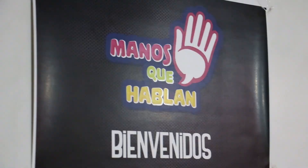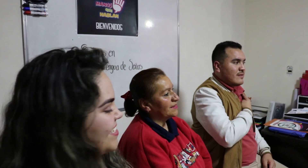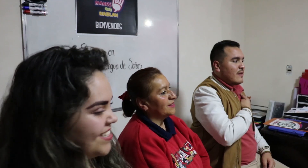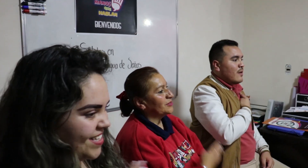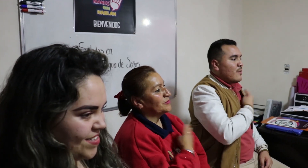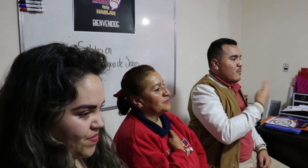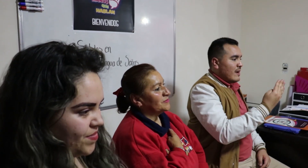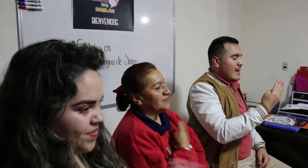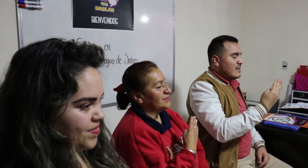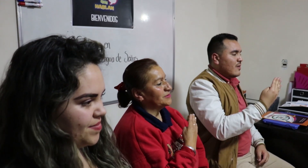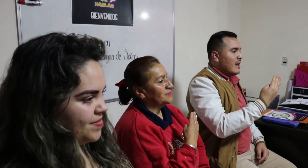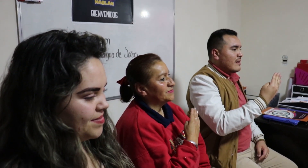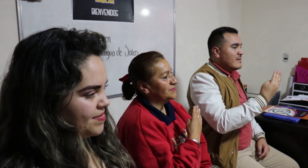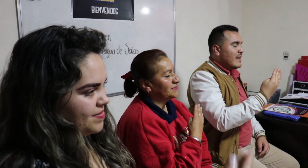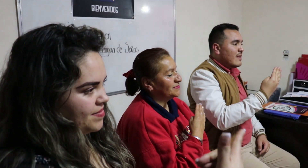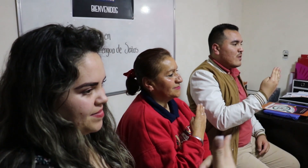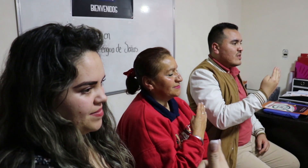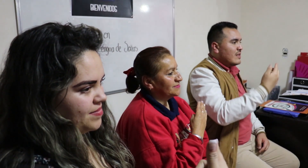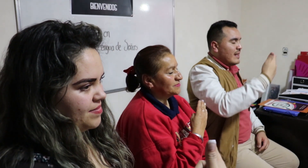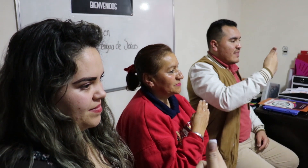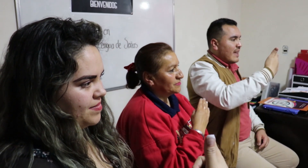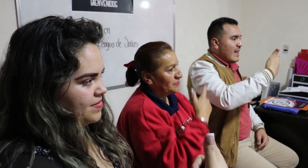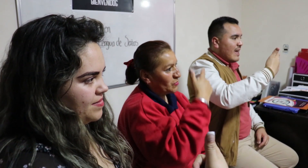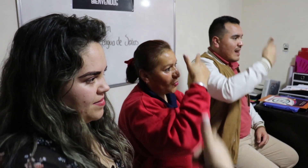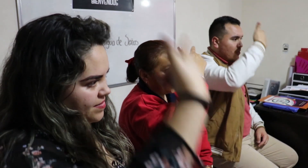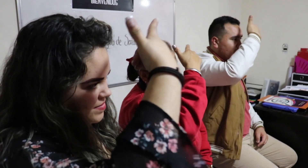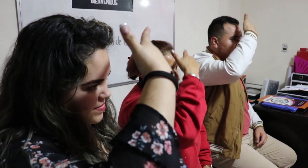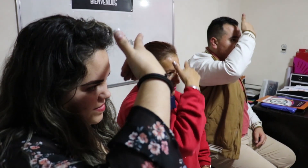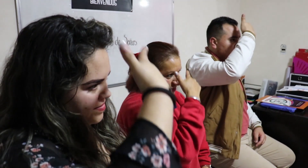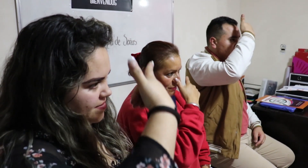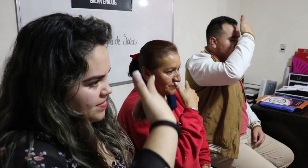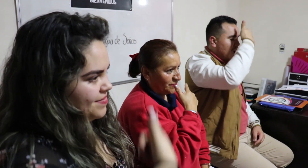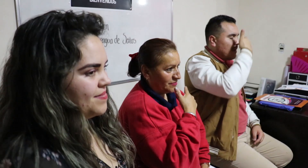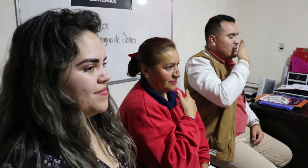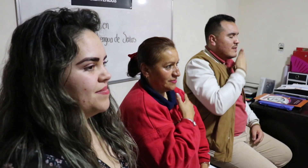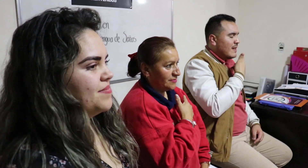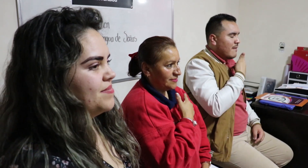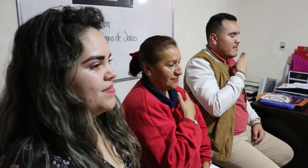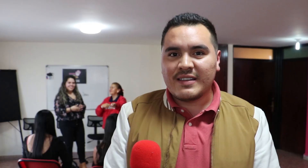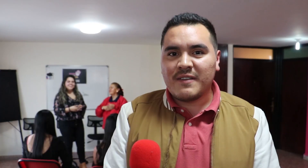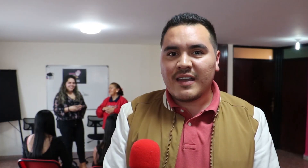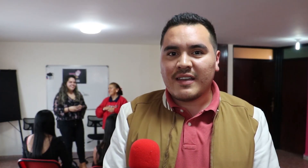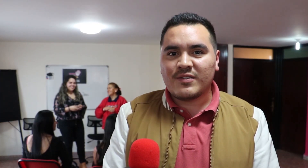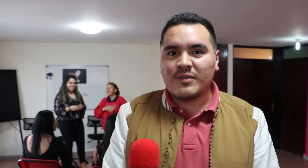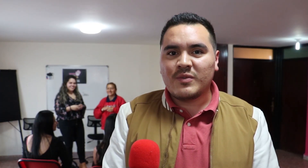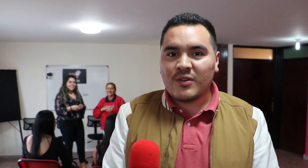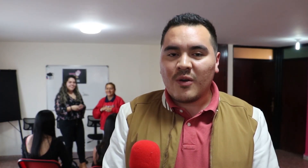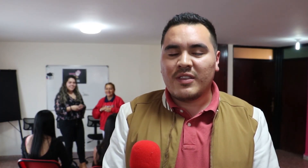dos años y a cantar con las manos. Yo soy el intérprete de lenguaje de señas, soy Hobbes, que significa que soy un hijo de